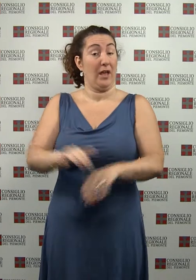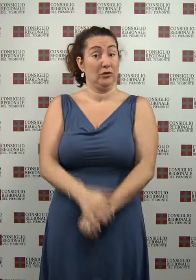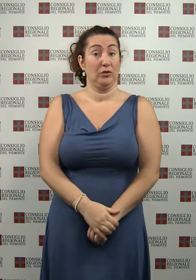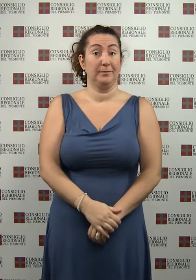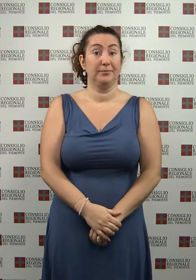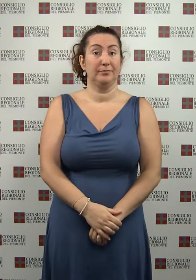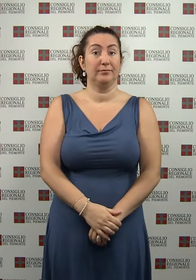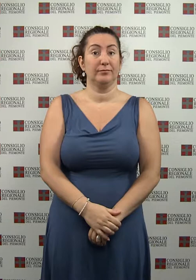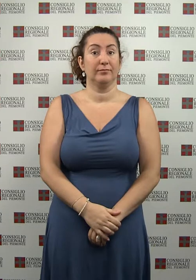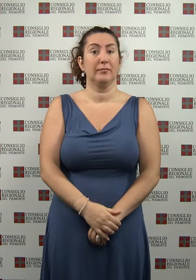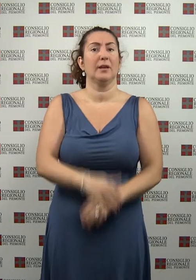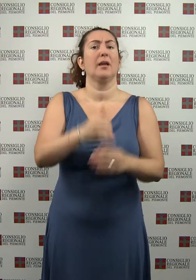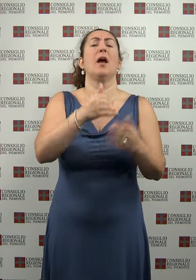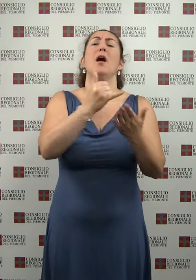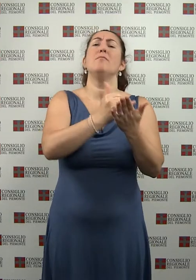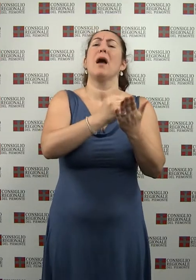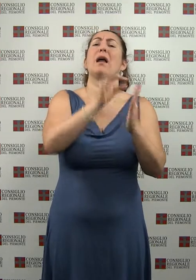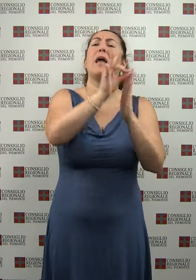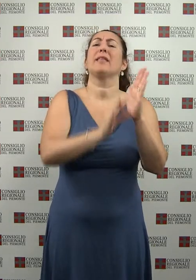Banca dati in resoconti d'aula